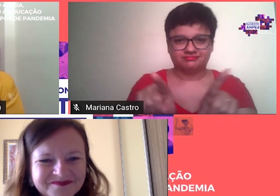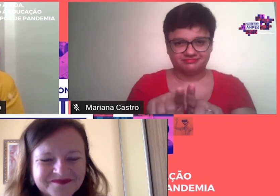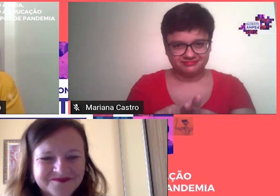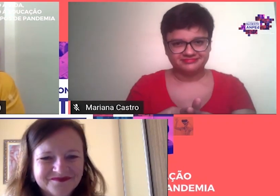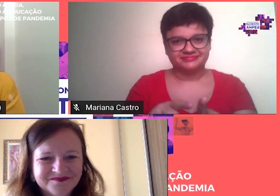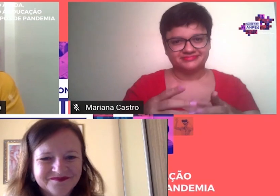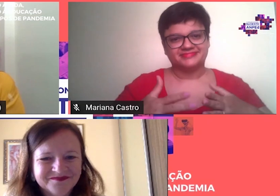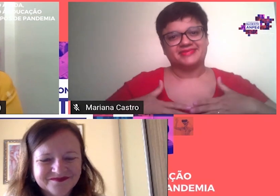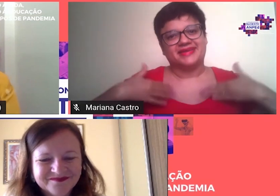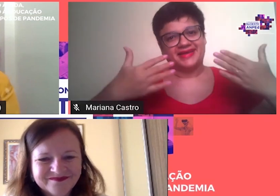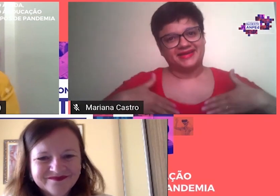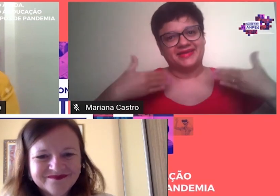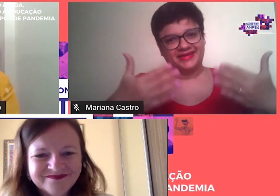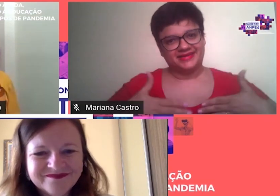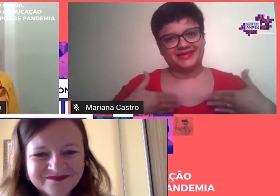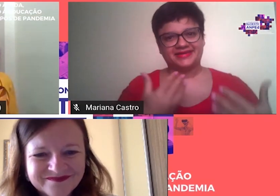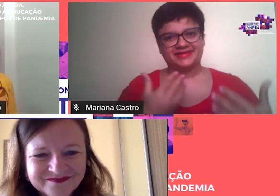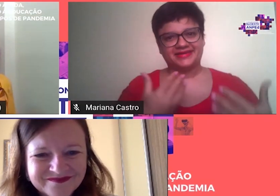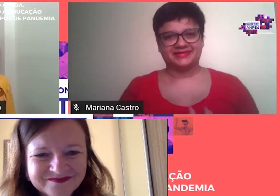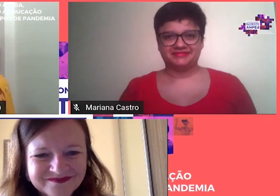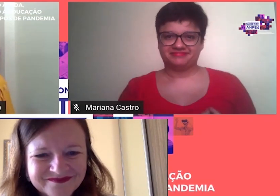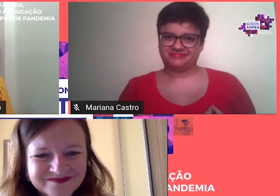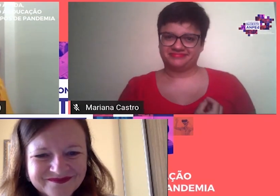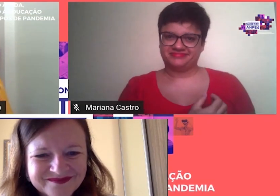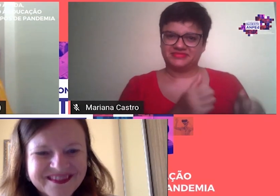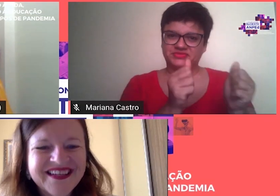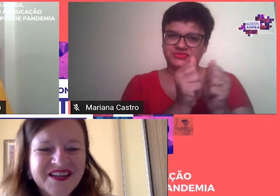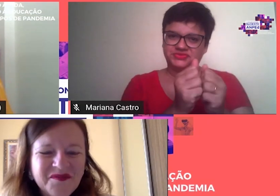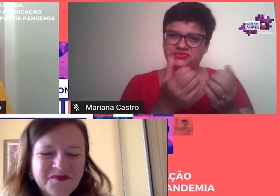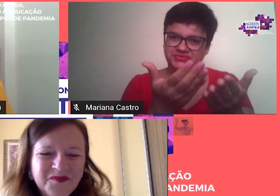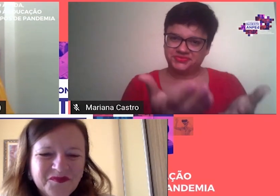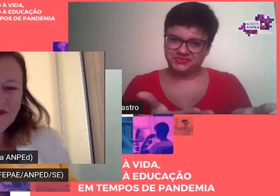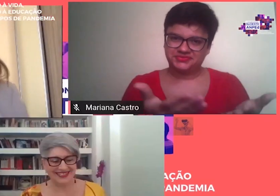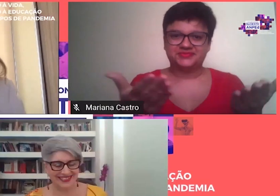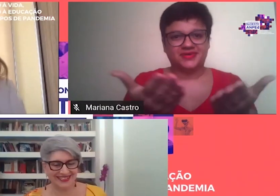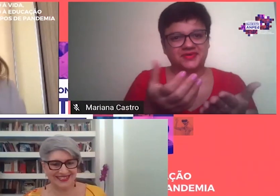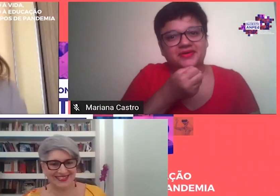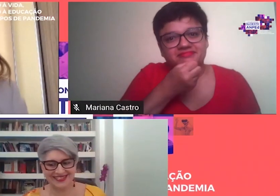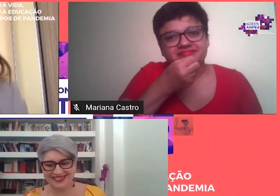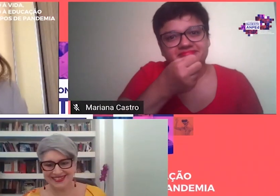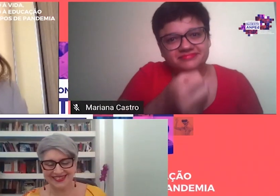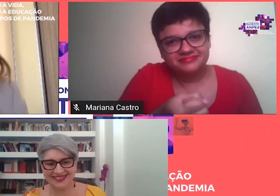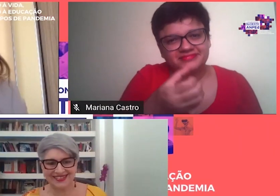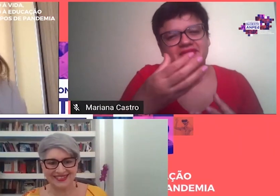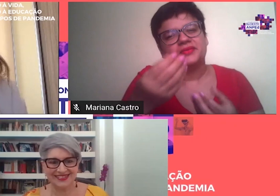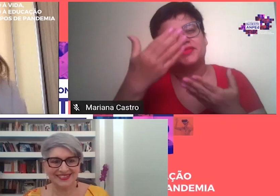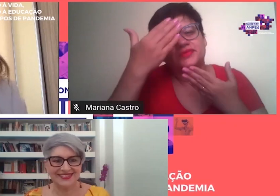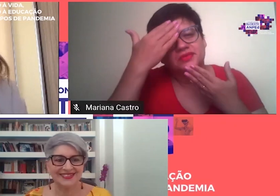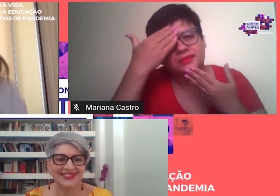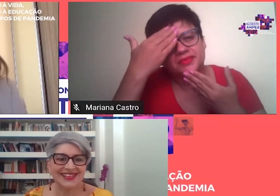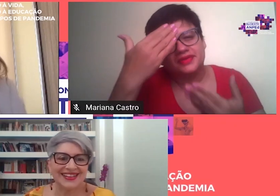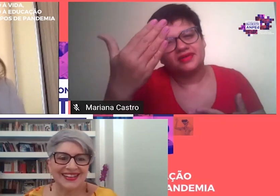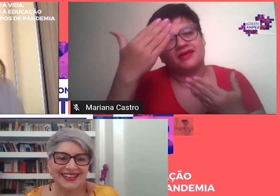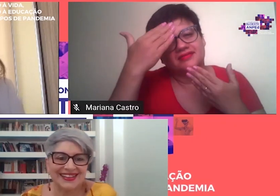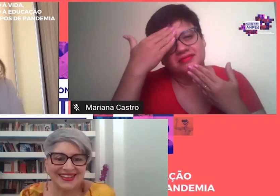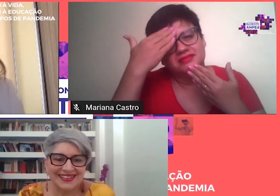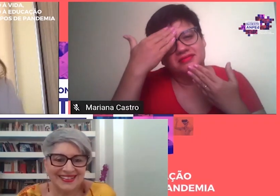aqui com você Com você Passa a palavra Muito obrigada Rosemary